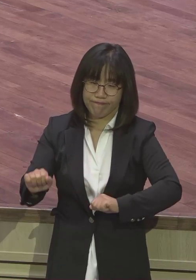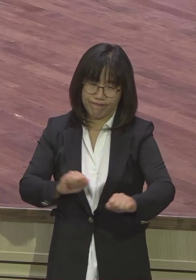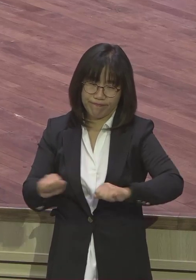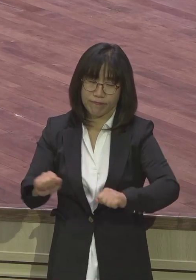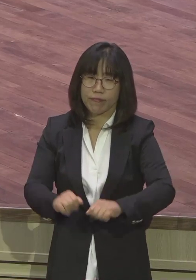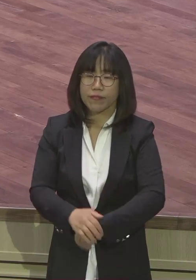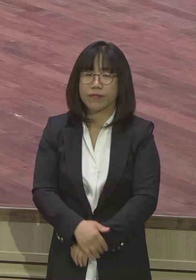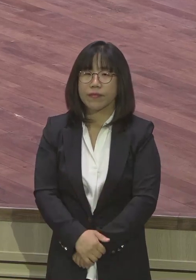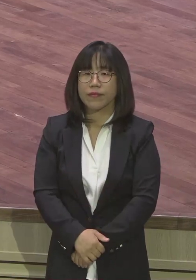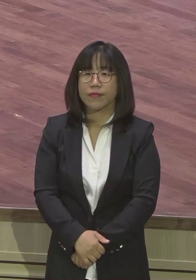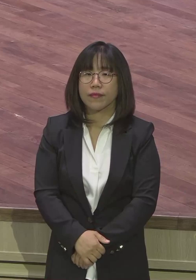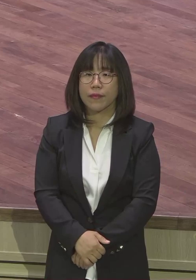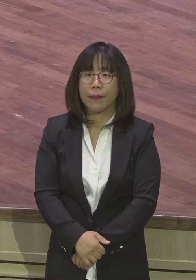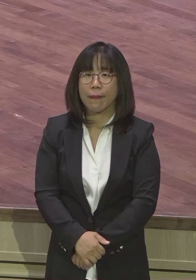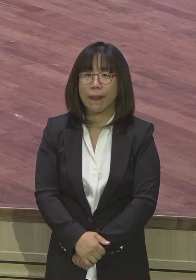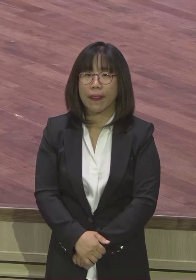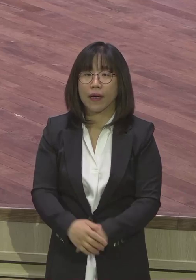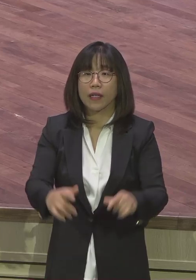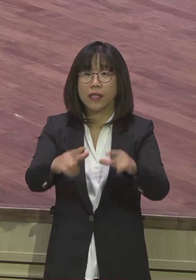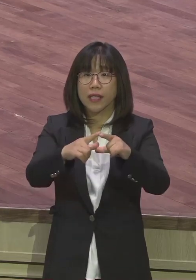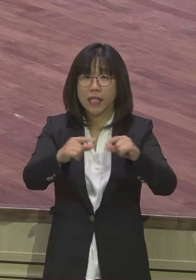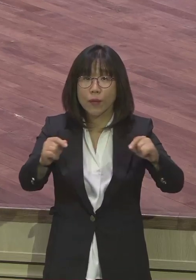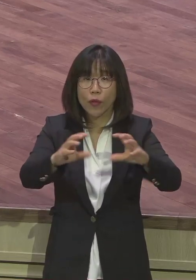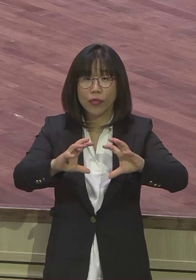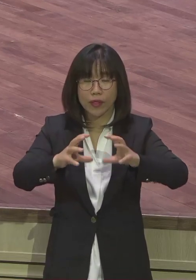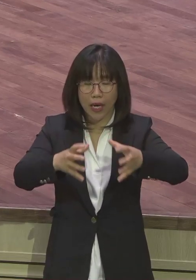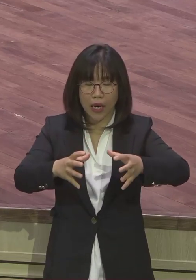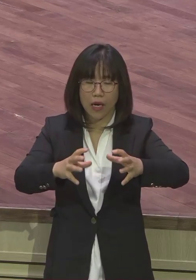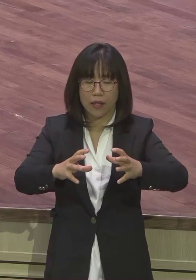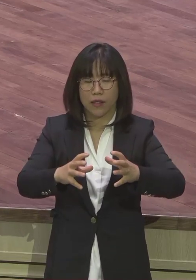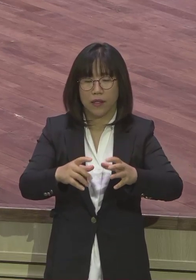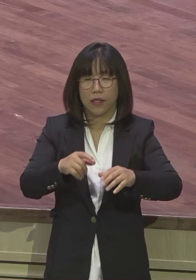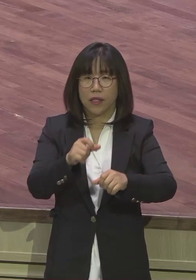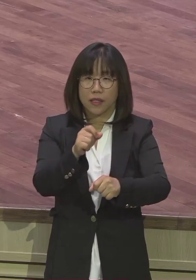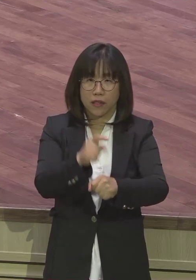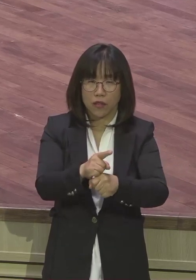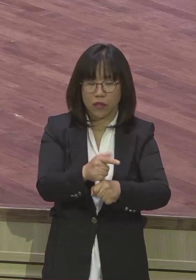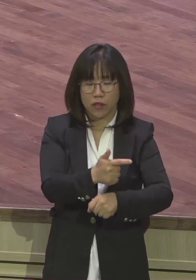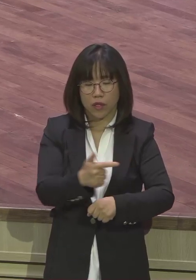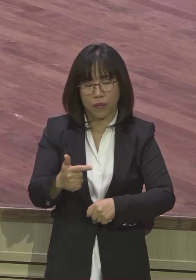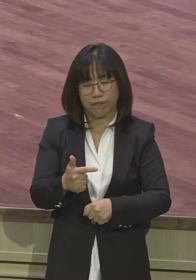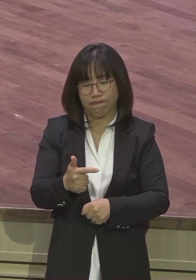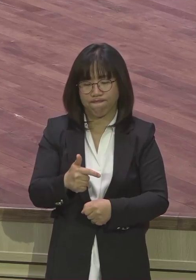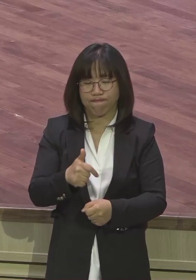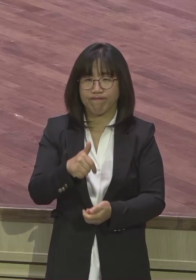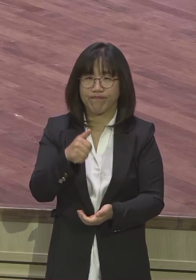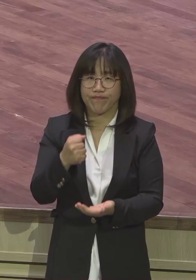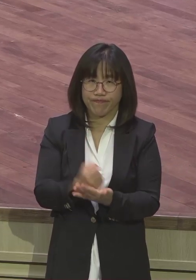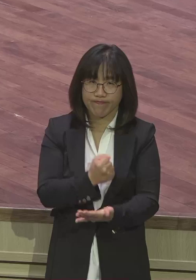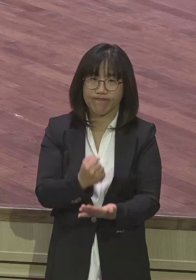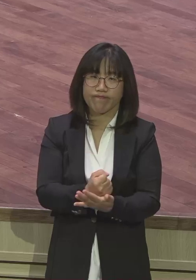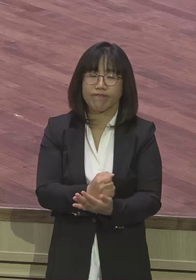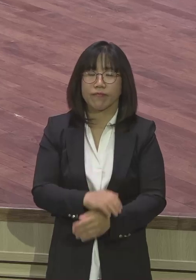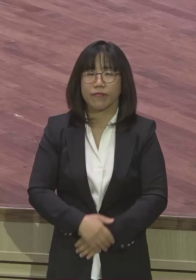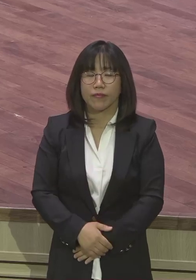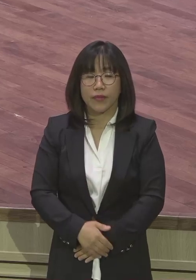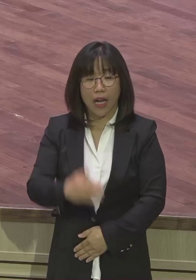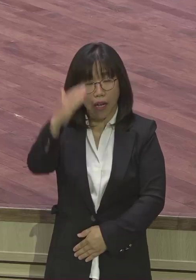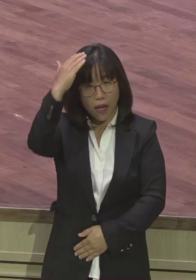참 너무너무 아쉽죠. 사실 우리가 감정적으로만 나갈 수 없습니다. 지금 우리가 뭐 일본 상품을